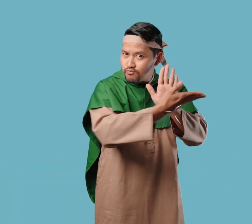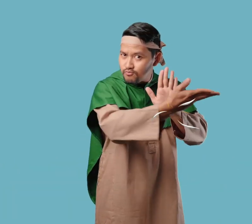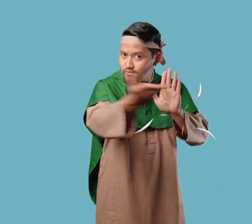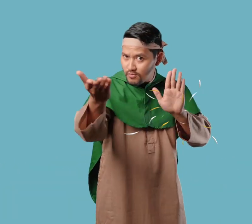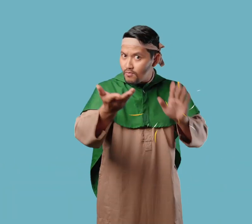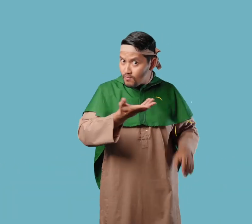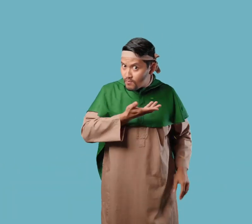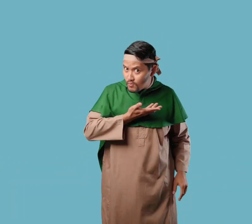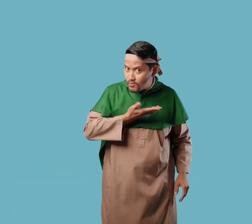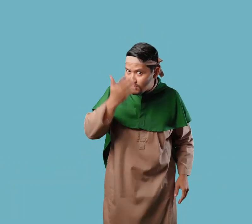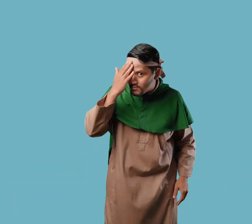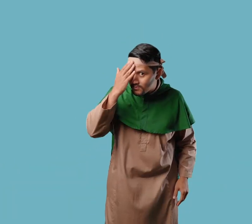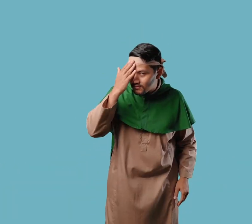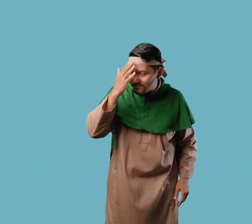tau ceritanya? Yuk kita simak